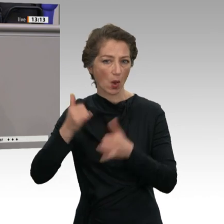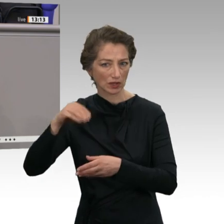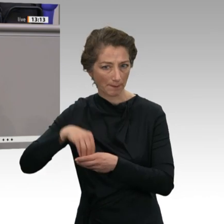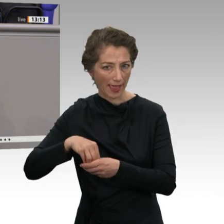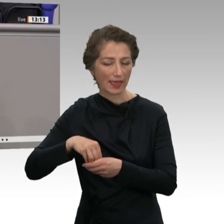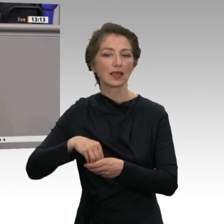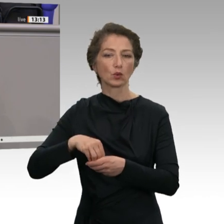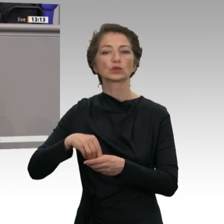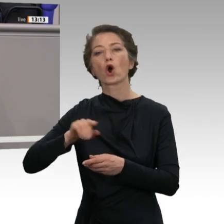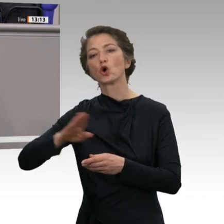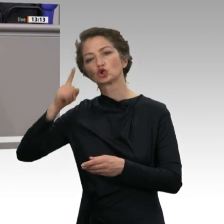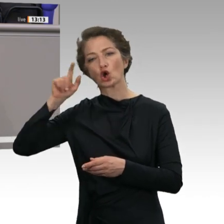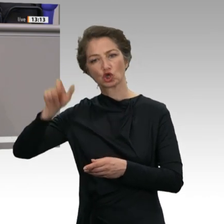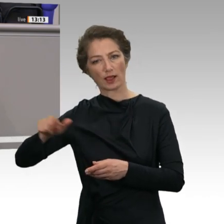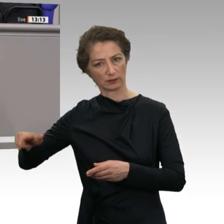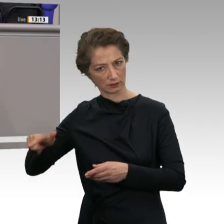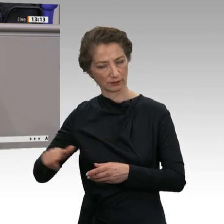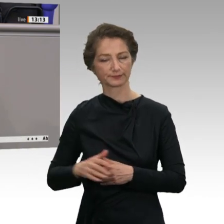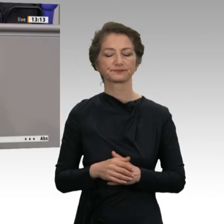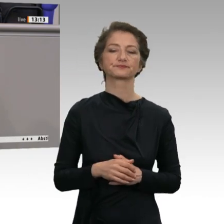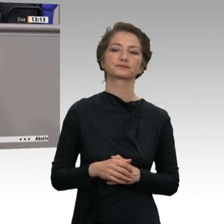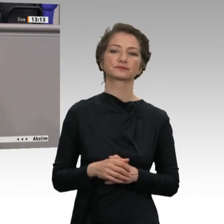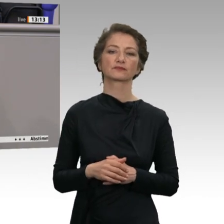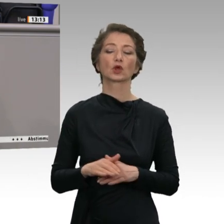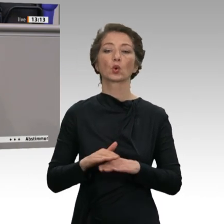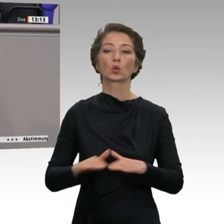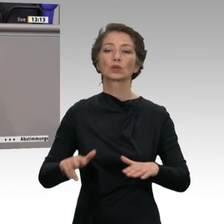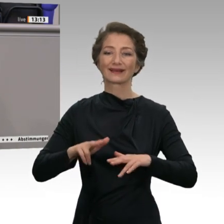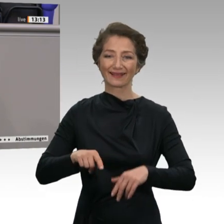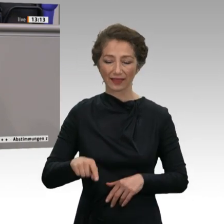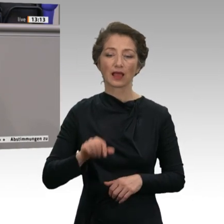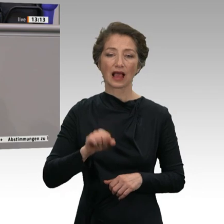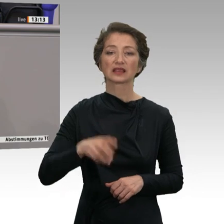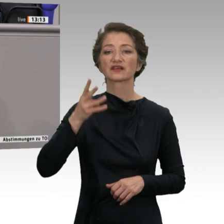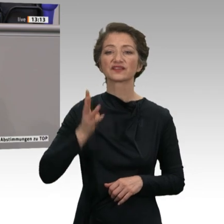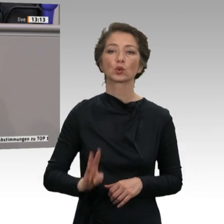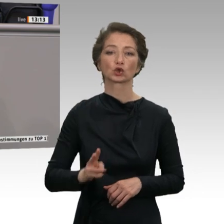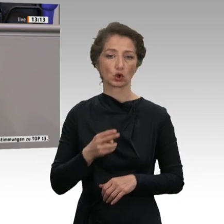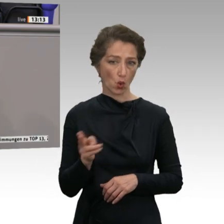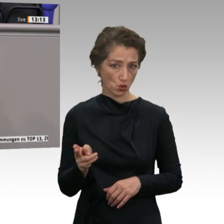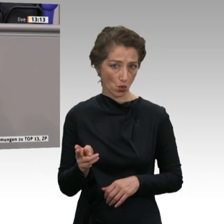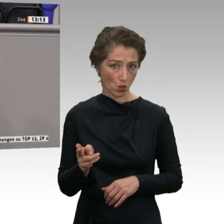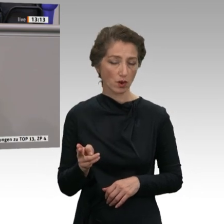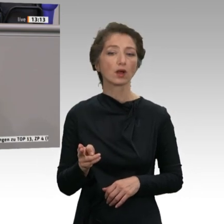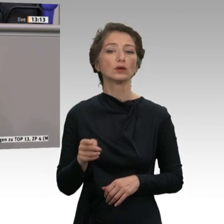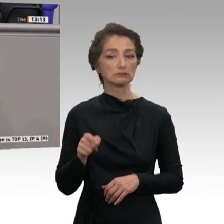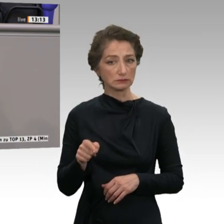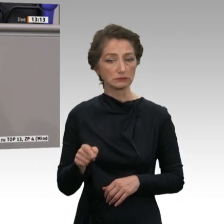Ostdeutschland. Die Höhe der Grundrente kann rund 400 Euro betragen und damit zu einer deutlichen Verbesserung der